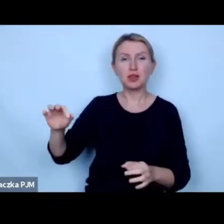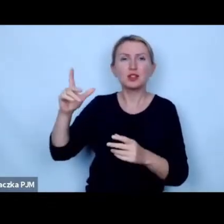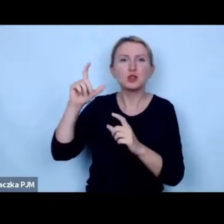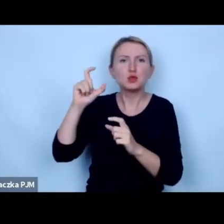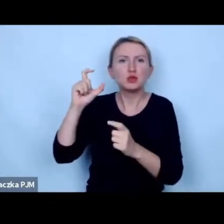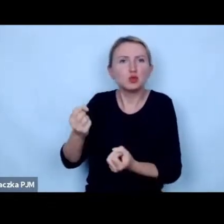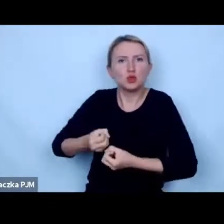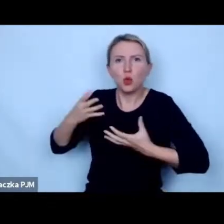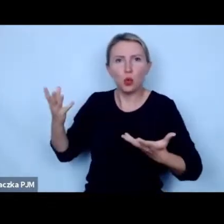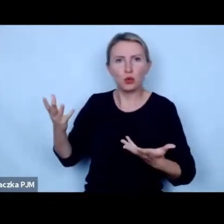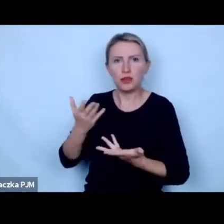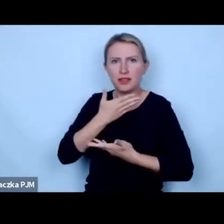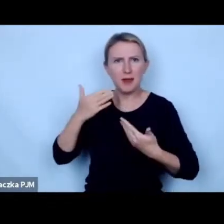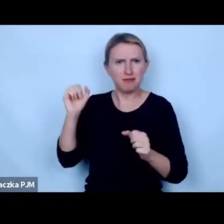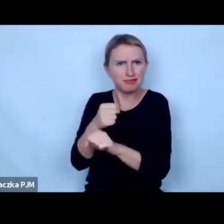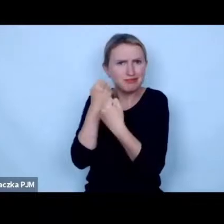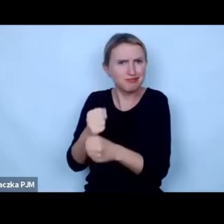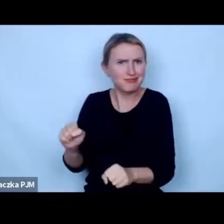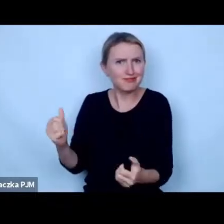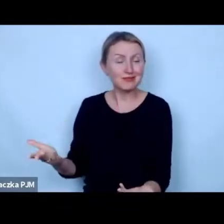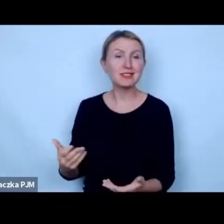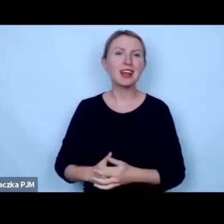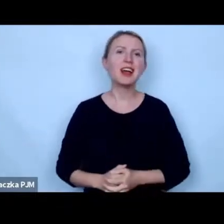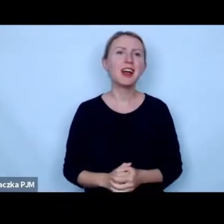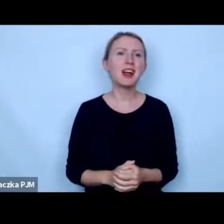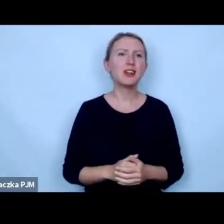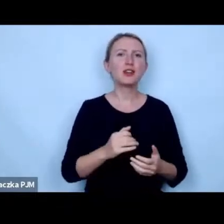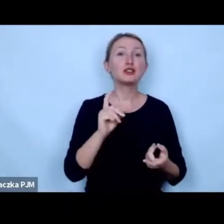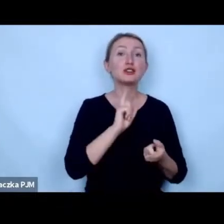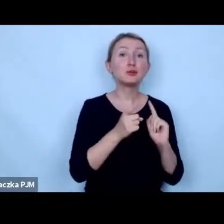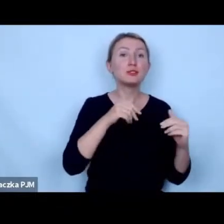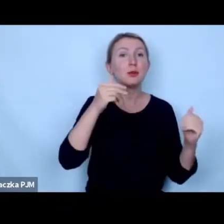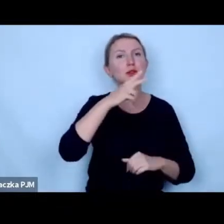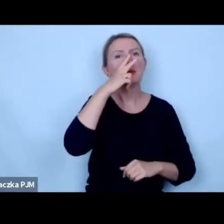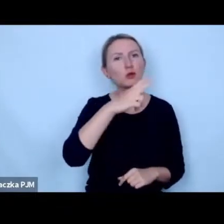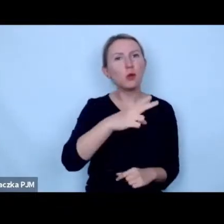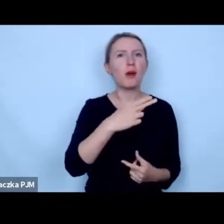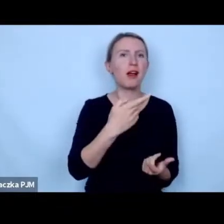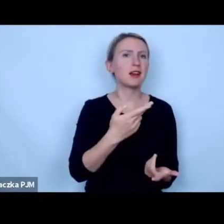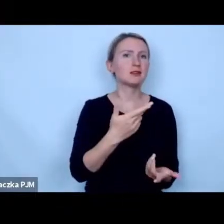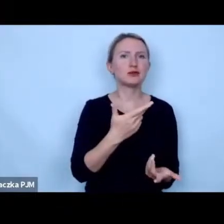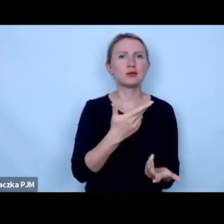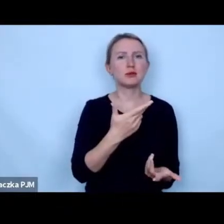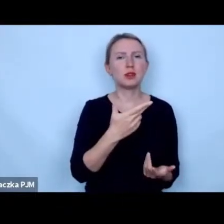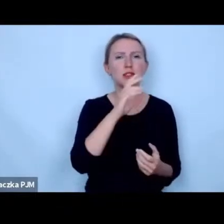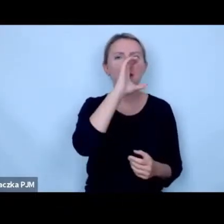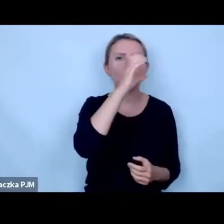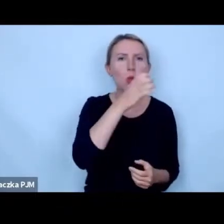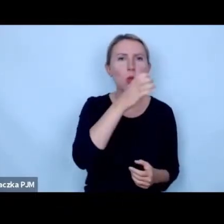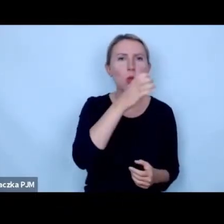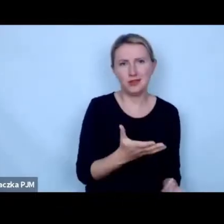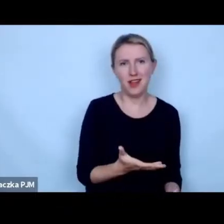cudem w ogóle nie ma takiej możliwości już szybciej jesteśmy w stanie zobaczyć słonia